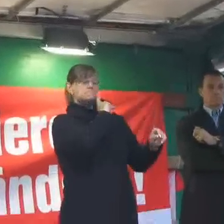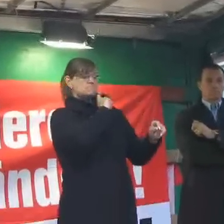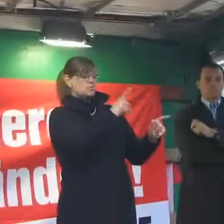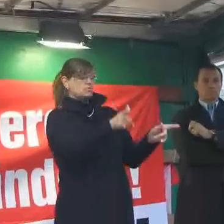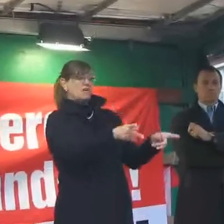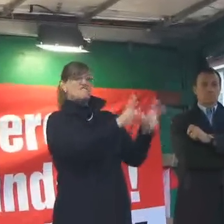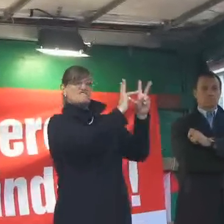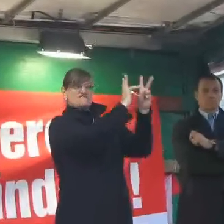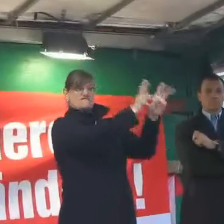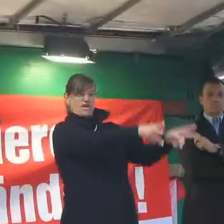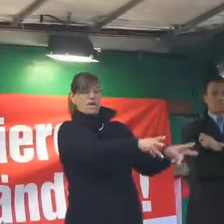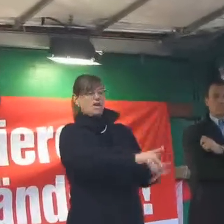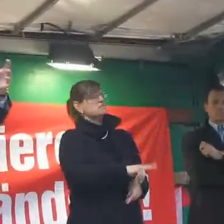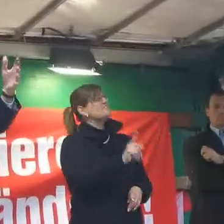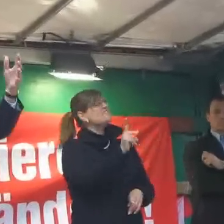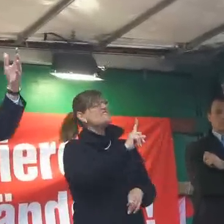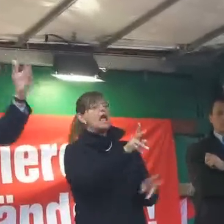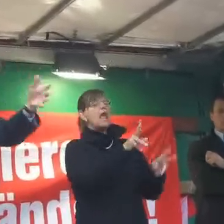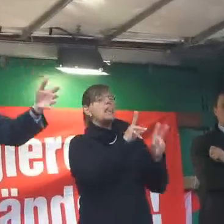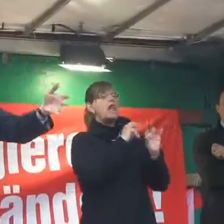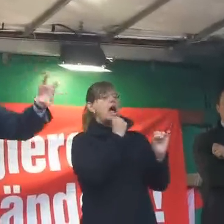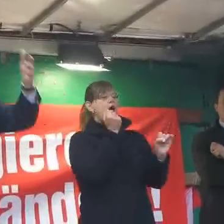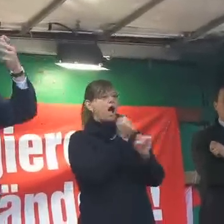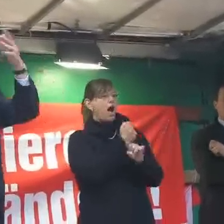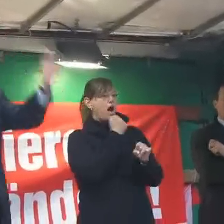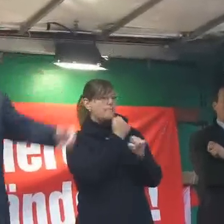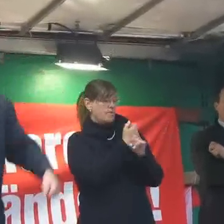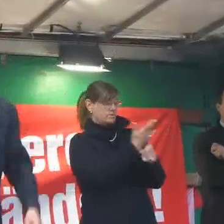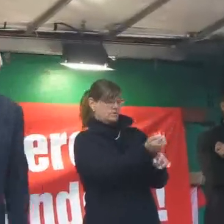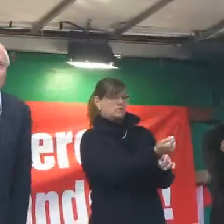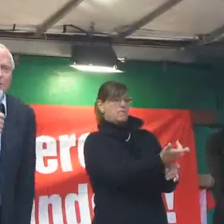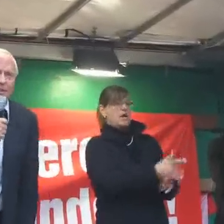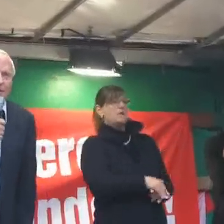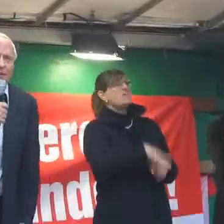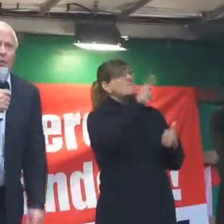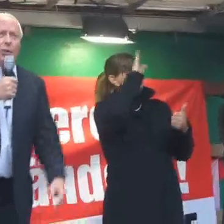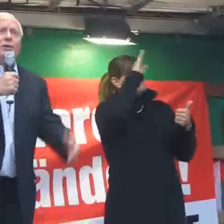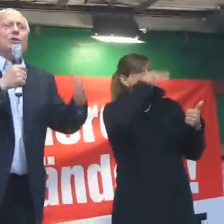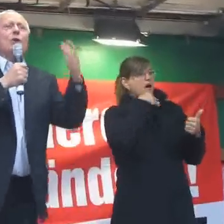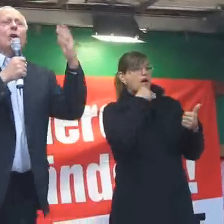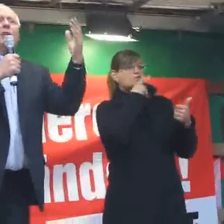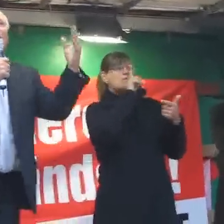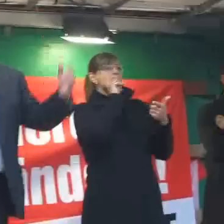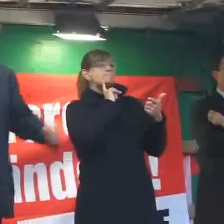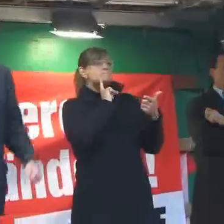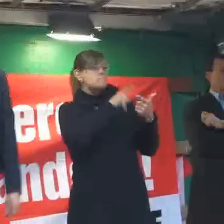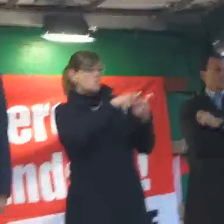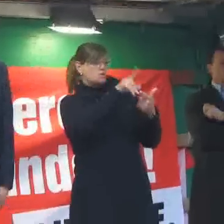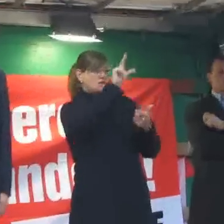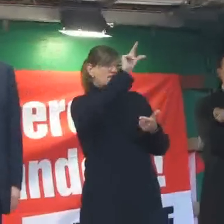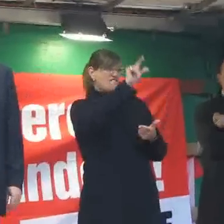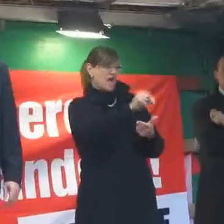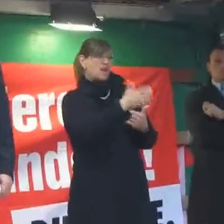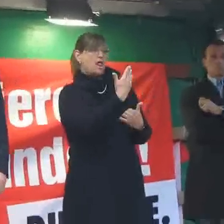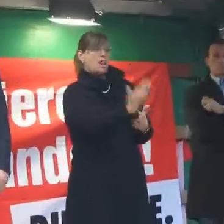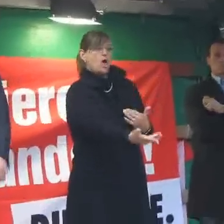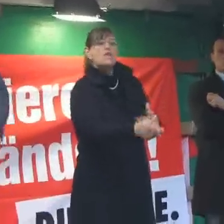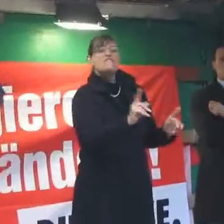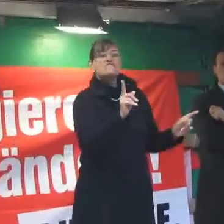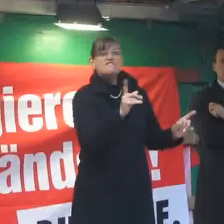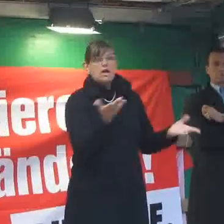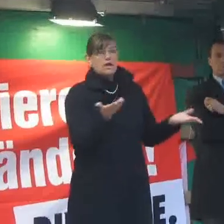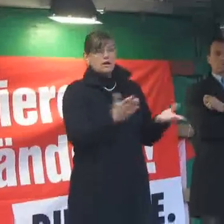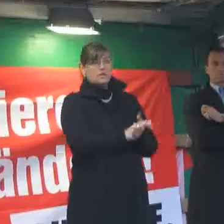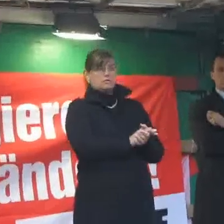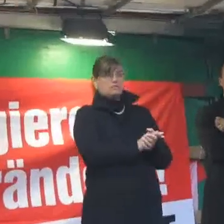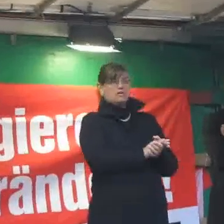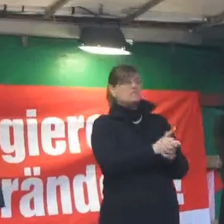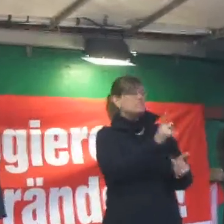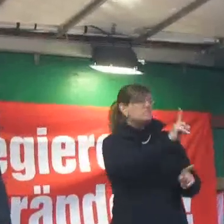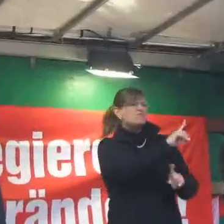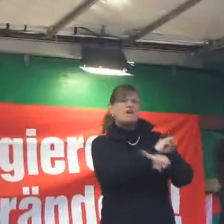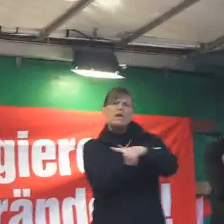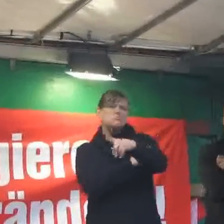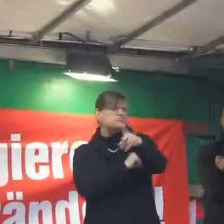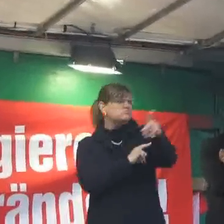Leiharbeit verbrochen und die Väter und Mütter eben mit einem solchen niedrigen Lohn zurückgelassen? Wer hat denn die ganzen